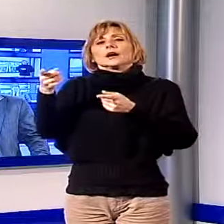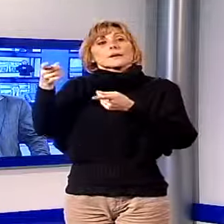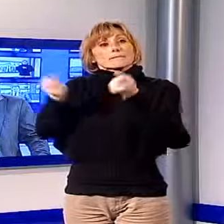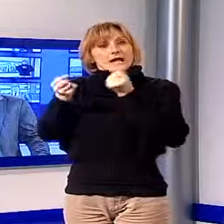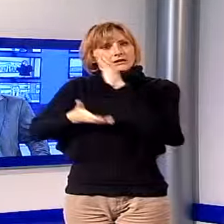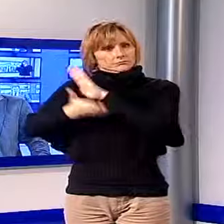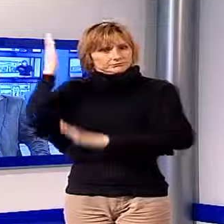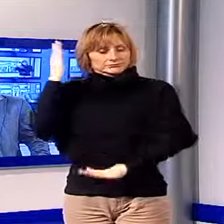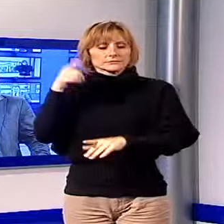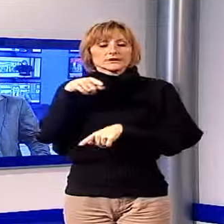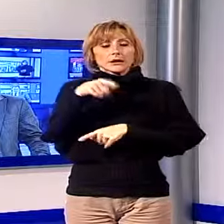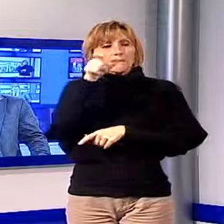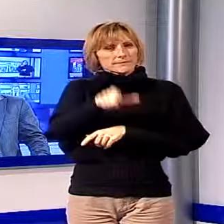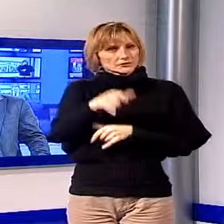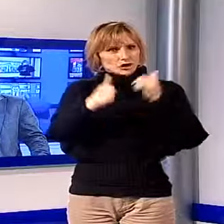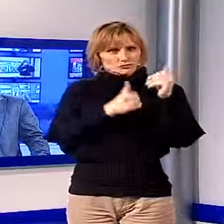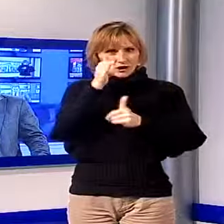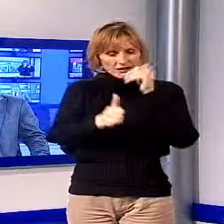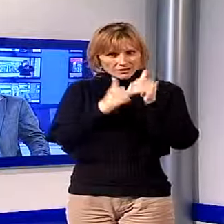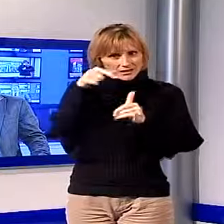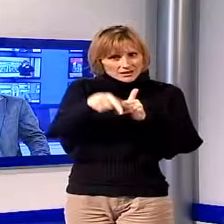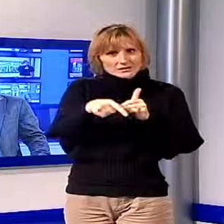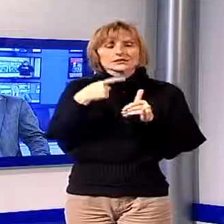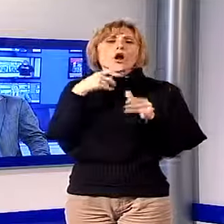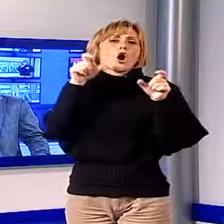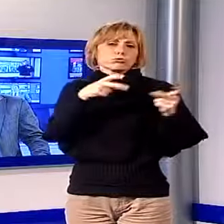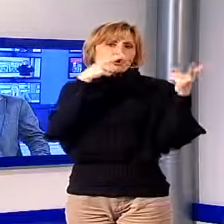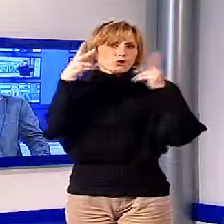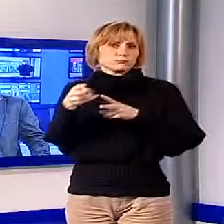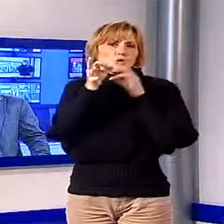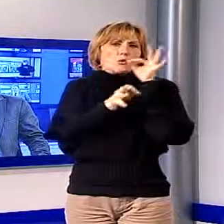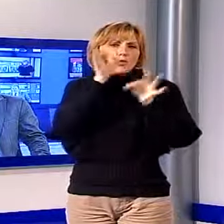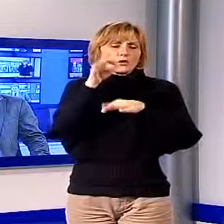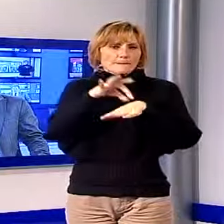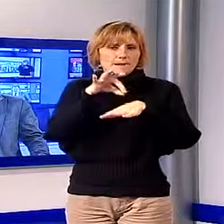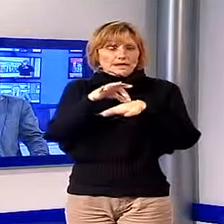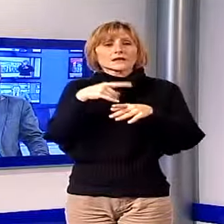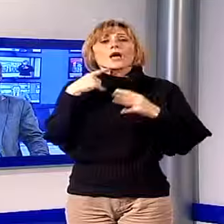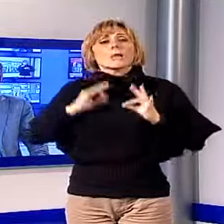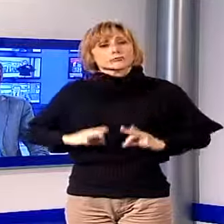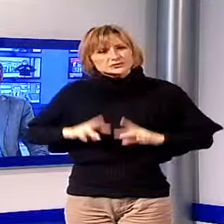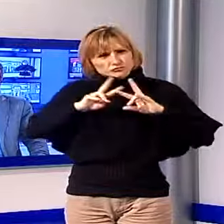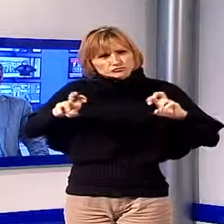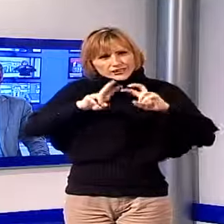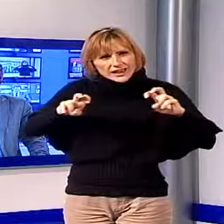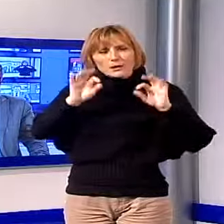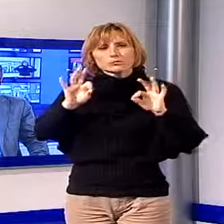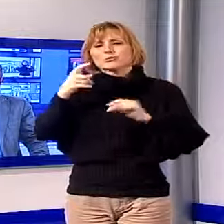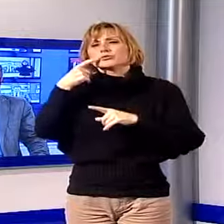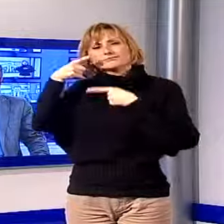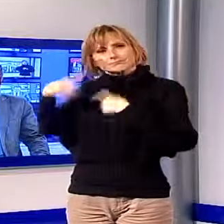colpito è dovuto ricorrere alle cure mediche. sul fatto indaga la polizia che sta tentando di rintracciare l'automobilista.